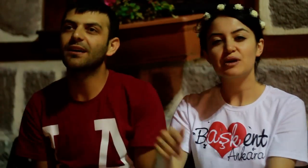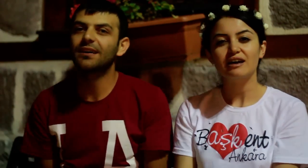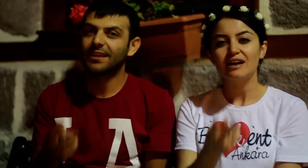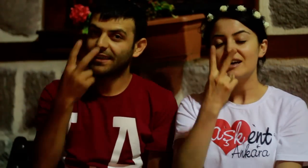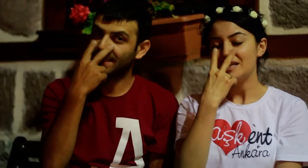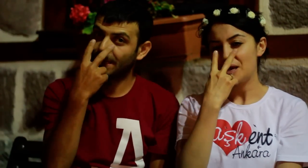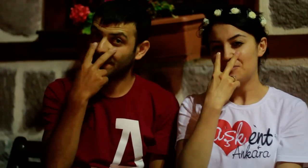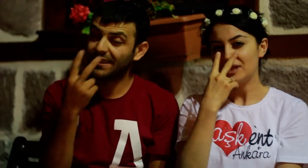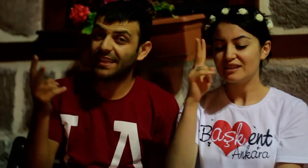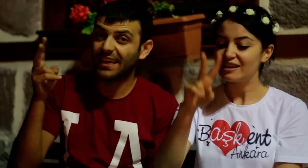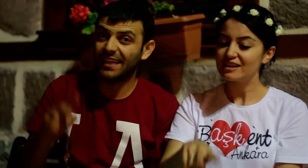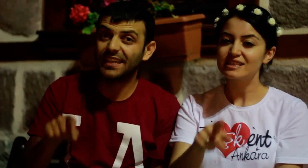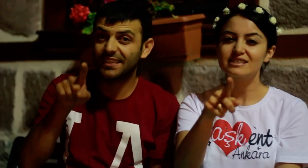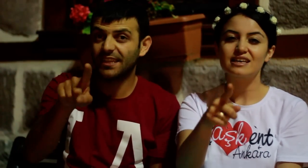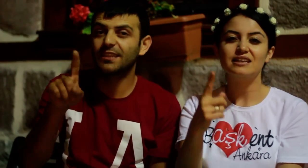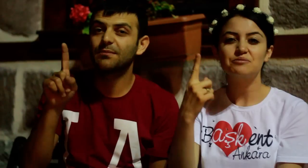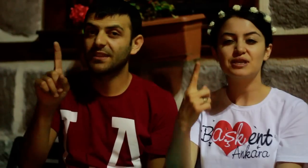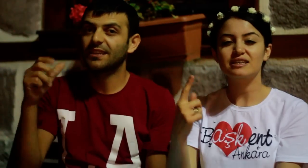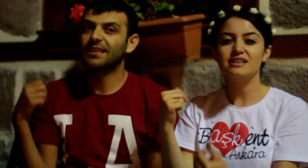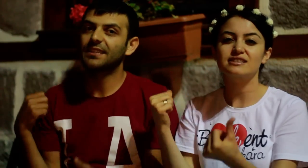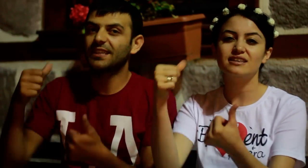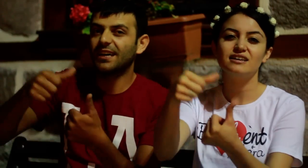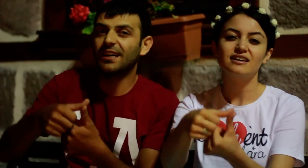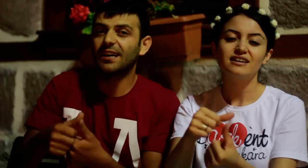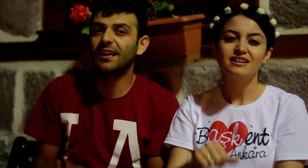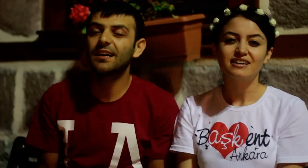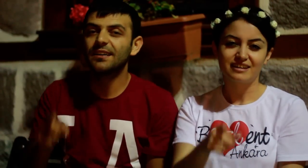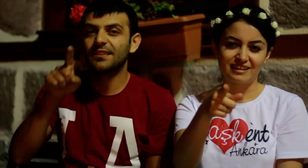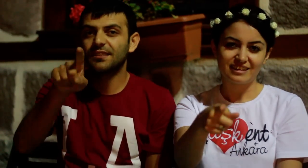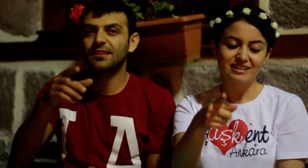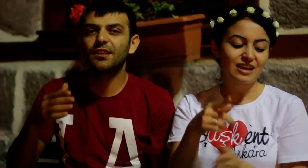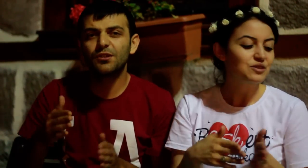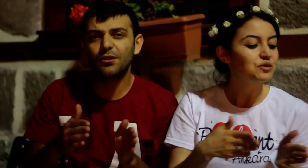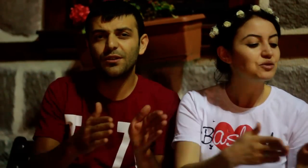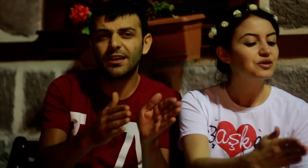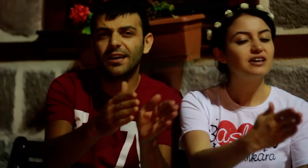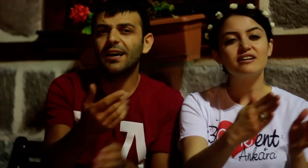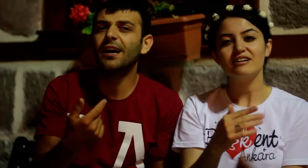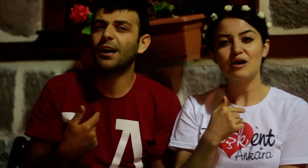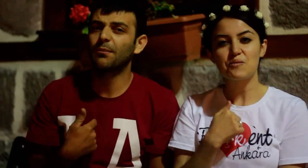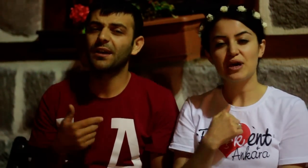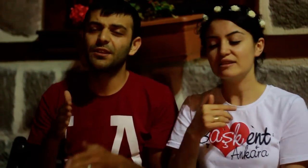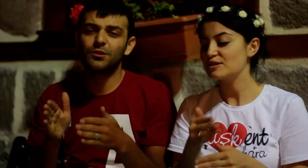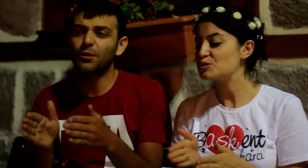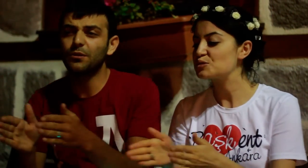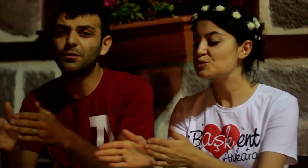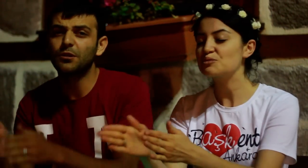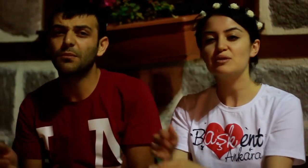veren yok mu Sen yoluna ben yoluma